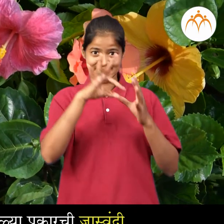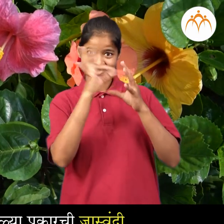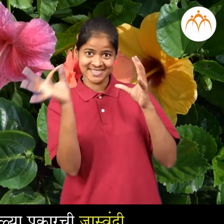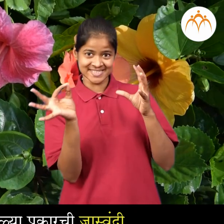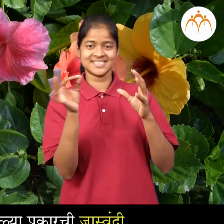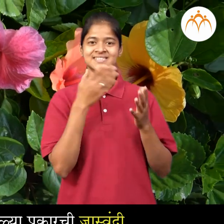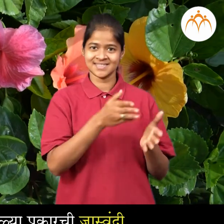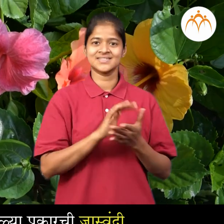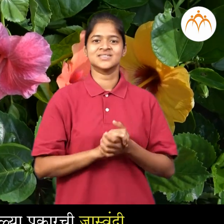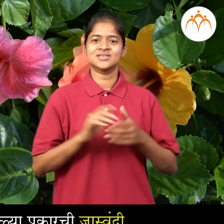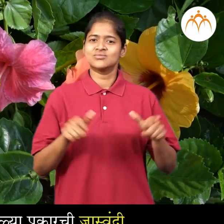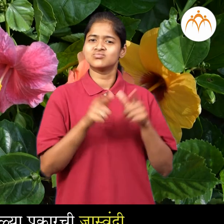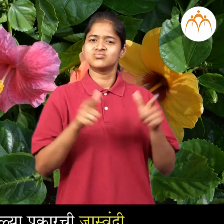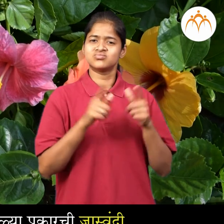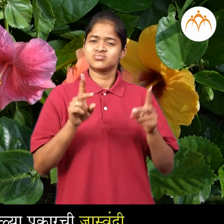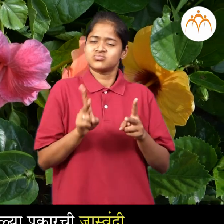फुल जाड़ाच फुल जाड़